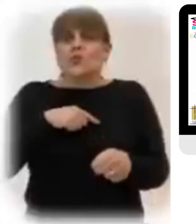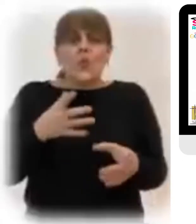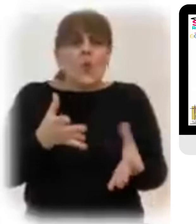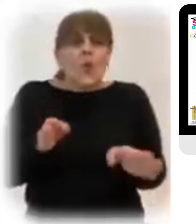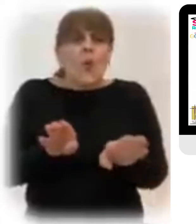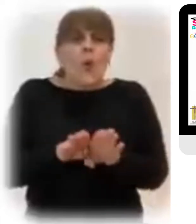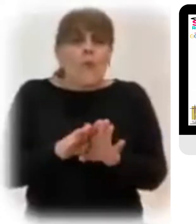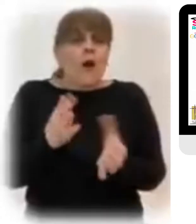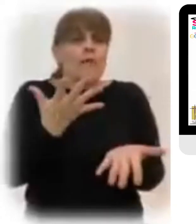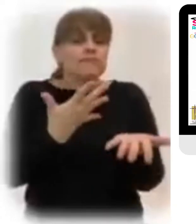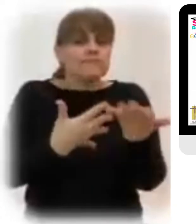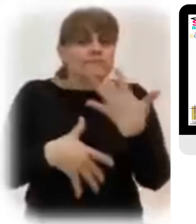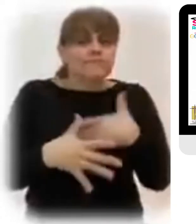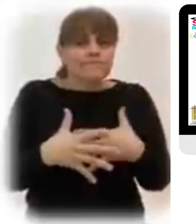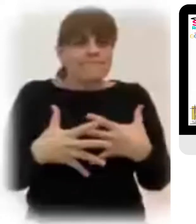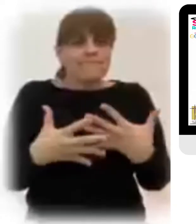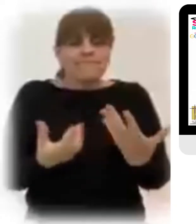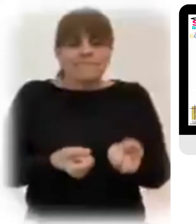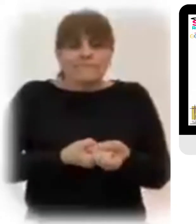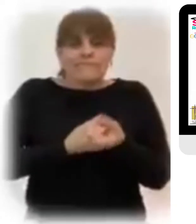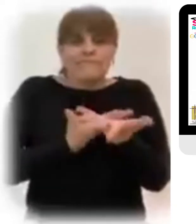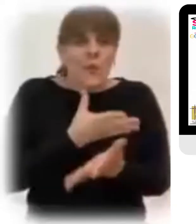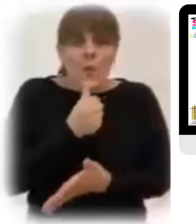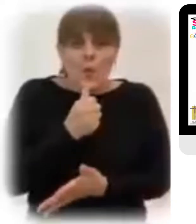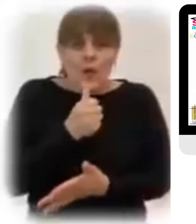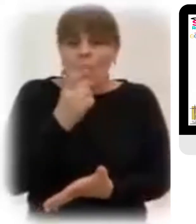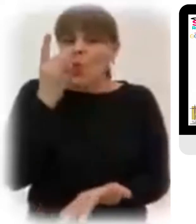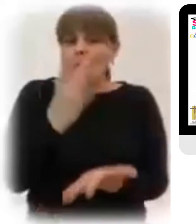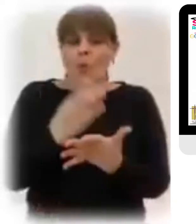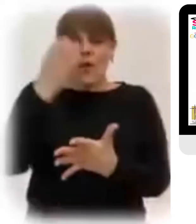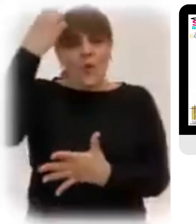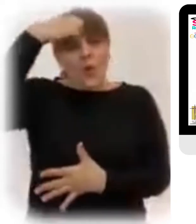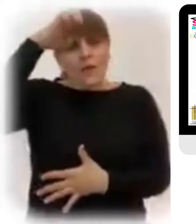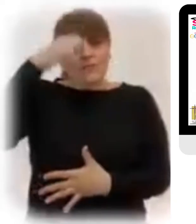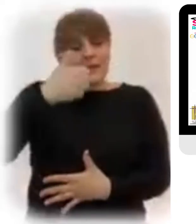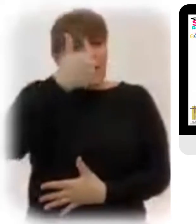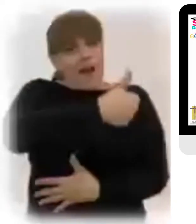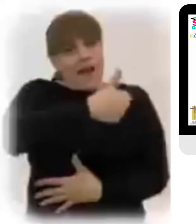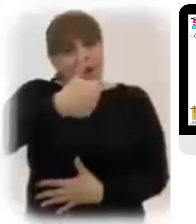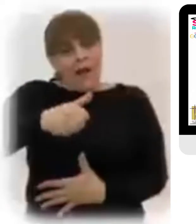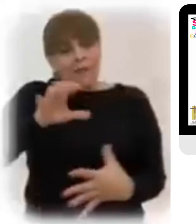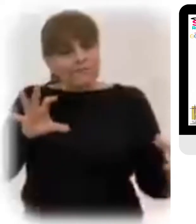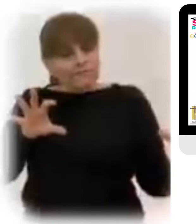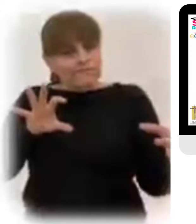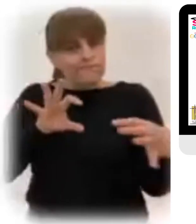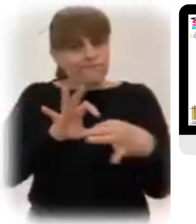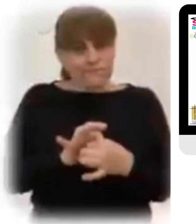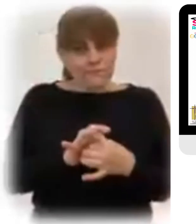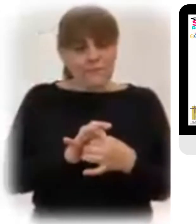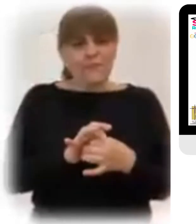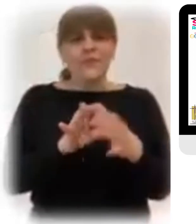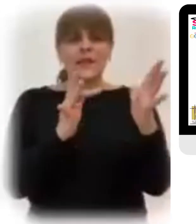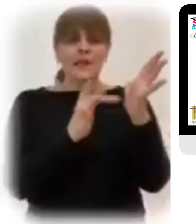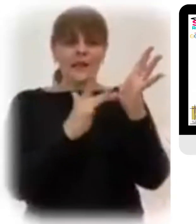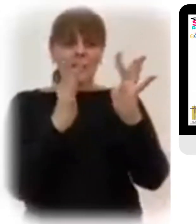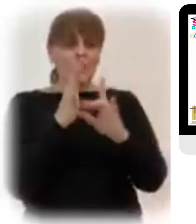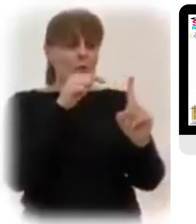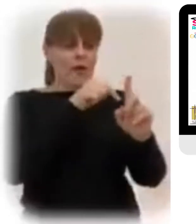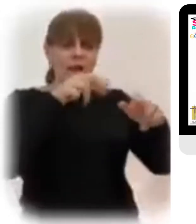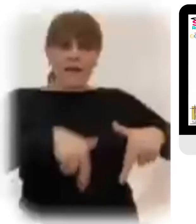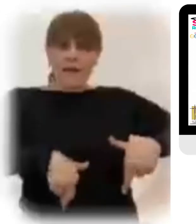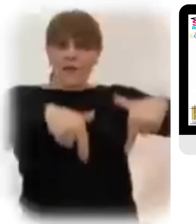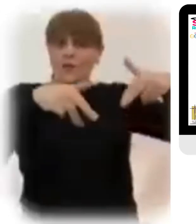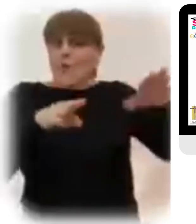se debe vivir íntimamente esta experiencia ¿Cómo explicar el gran misterio de la resurrección del Señor?